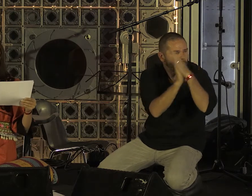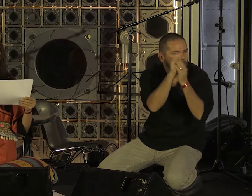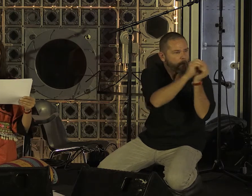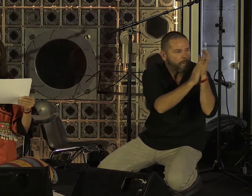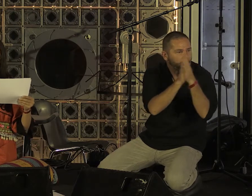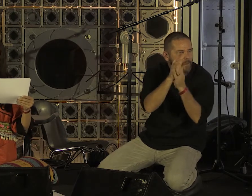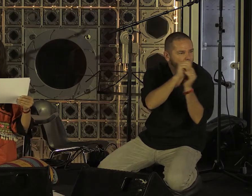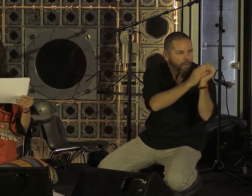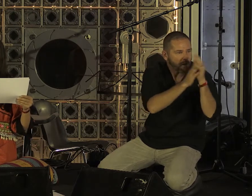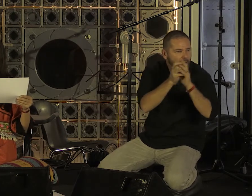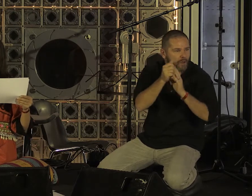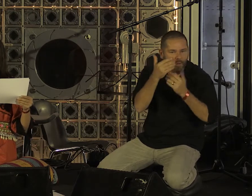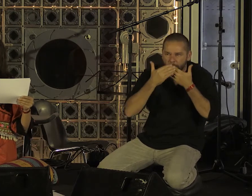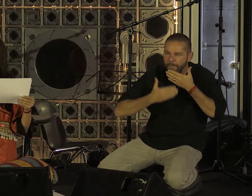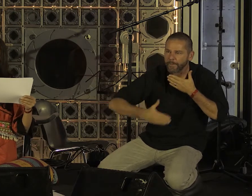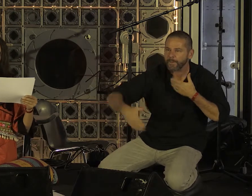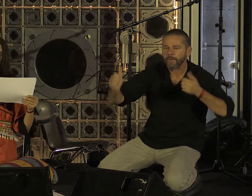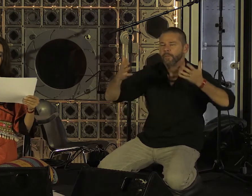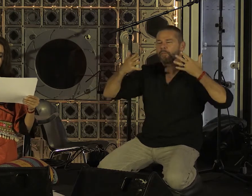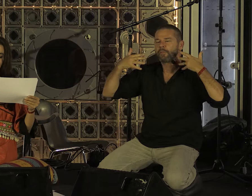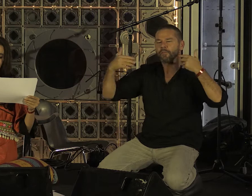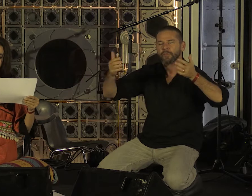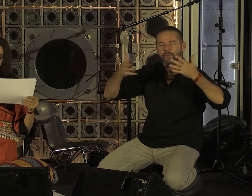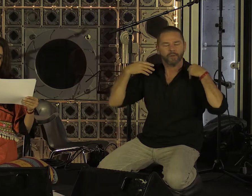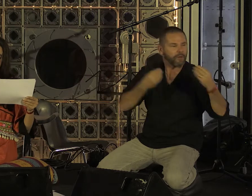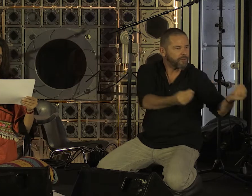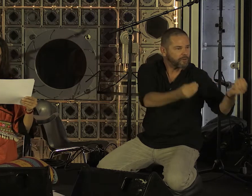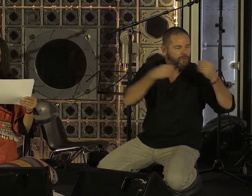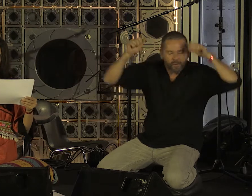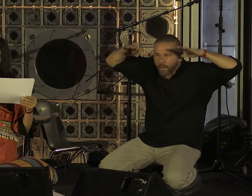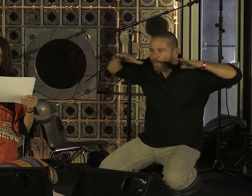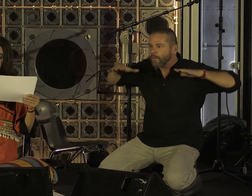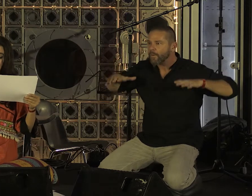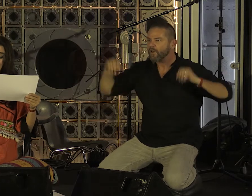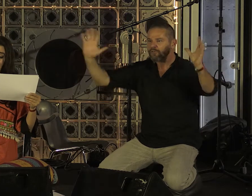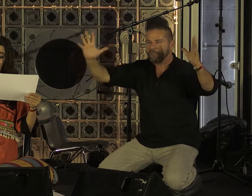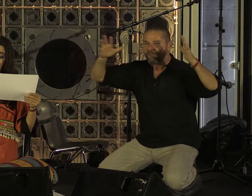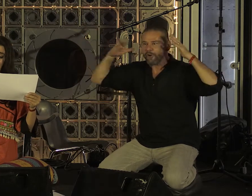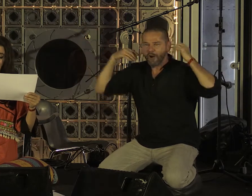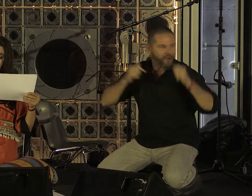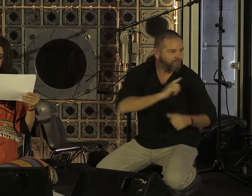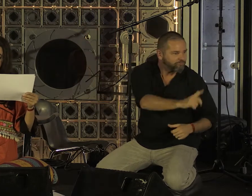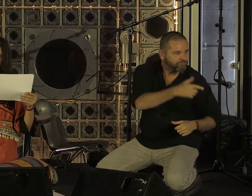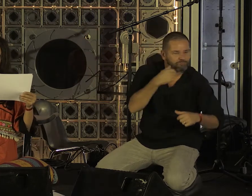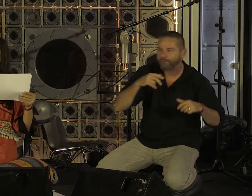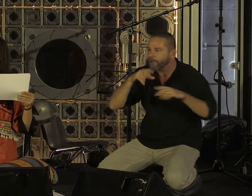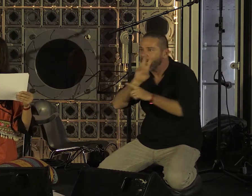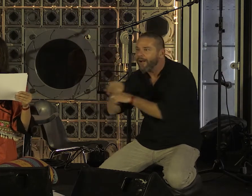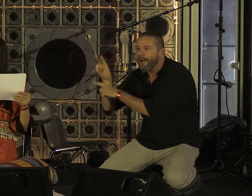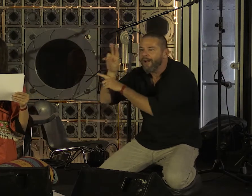vieille. Écoulons-nous sur cette terre, rien que pour célébrer notre ensemble, pour le